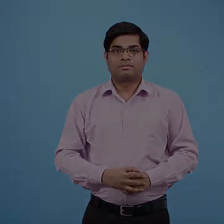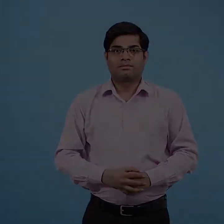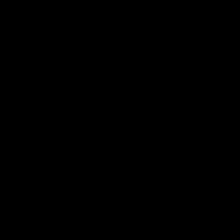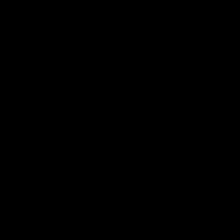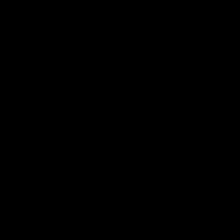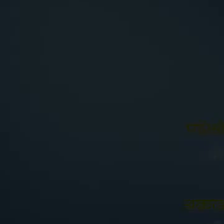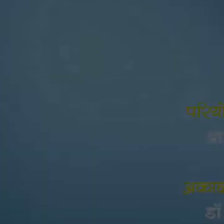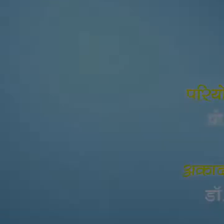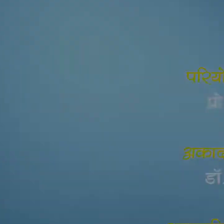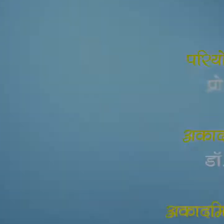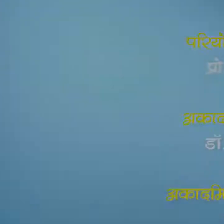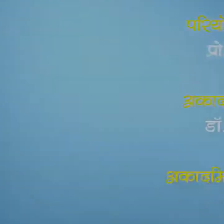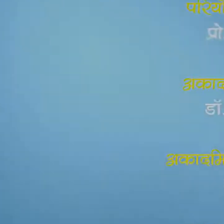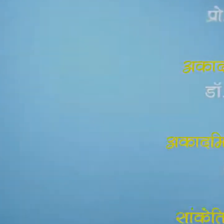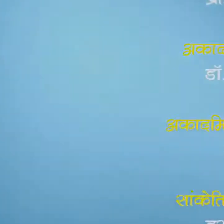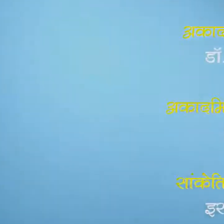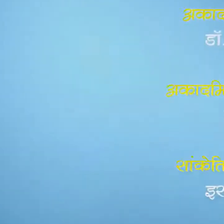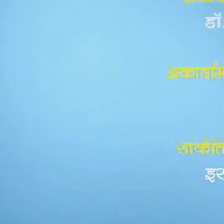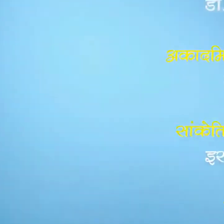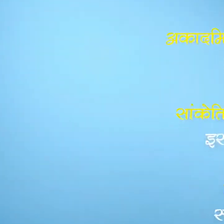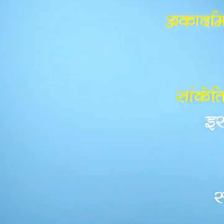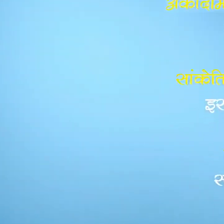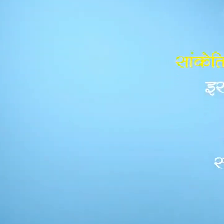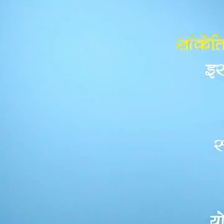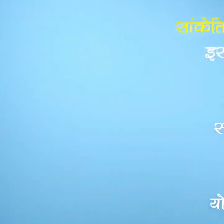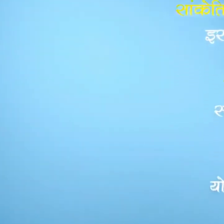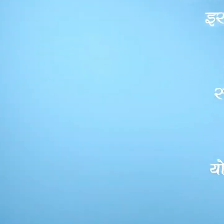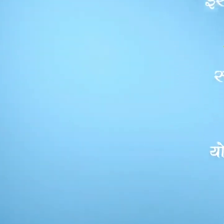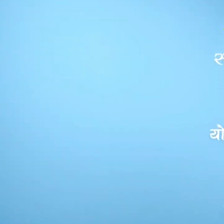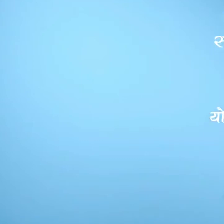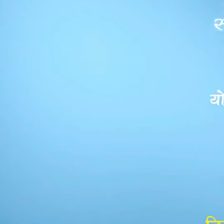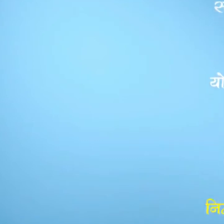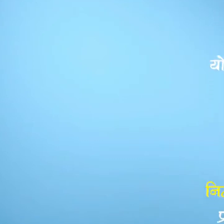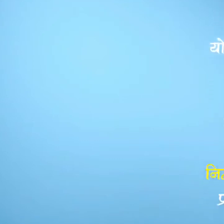क्यों हुआ हुआ हुआ हुआ हुआ